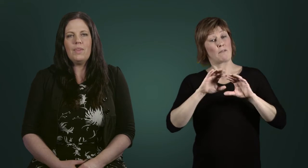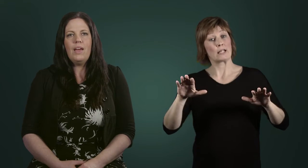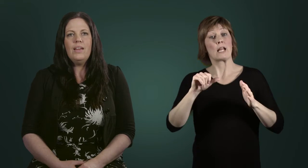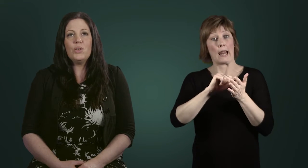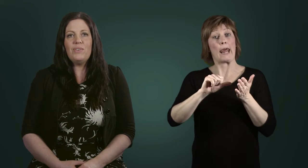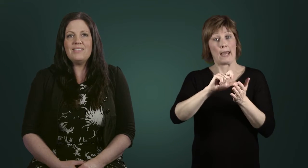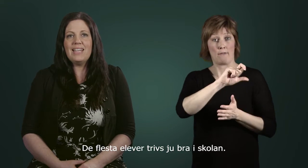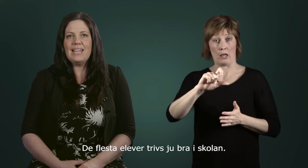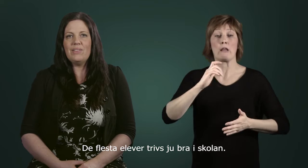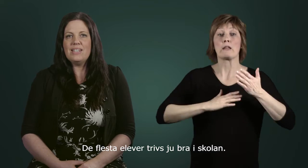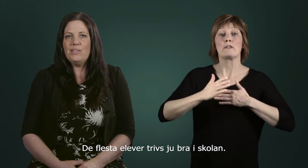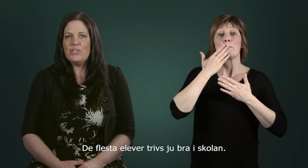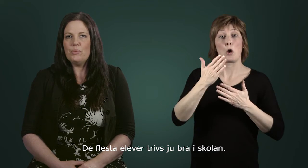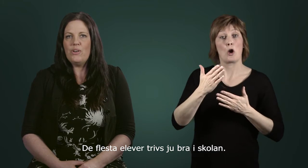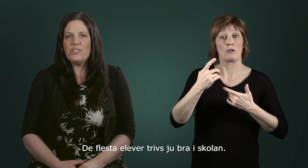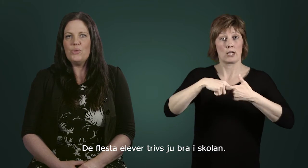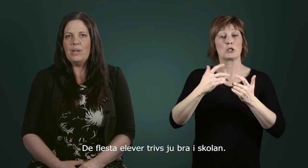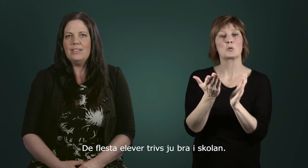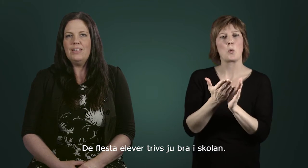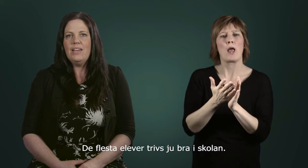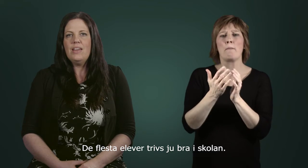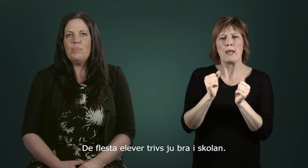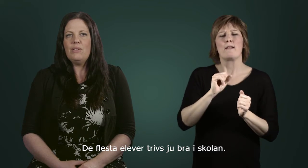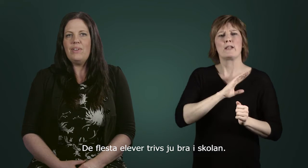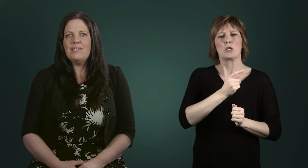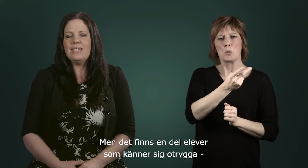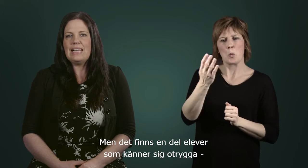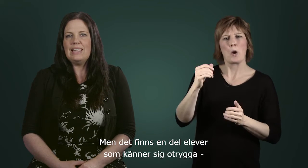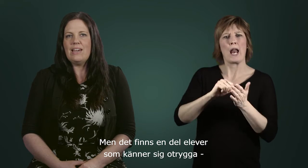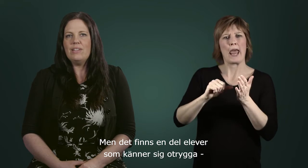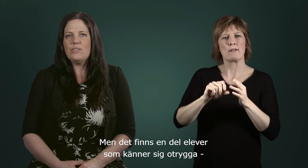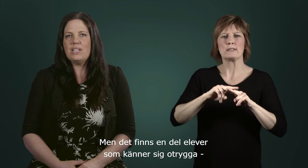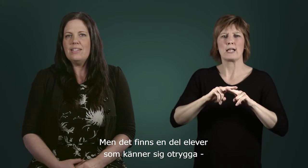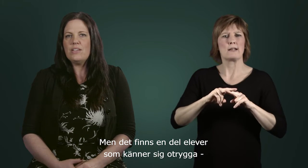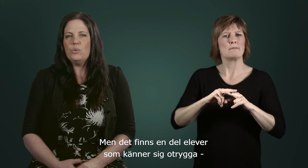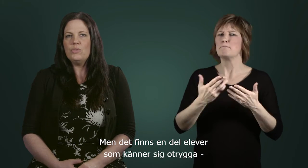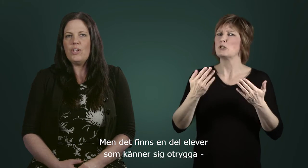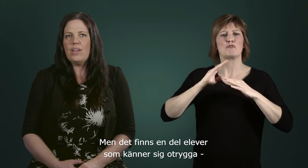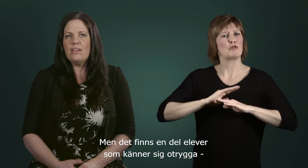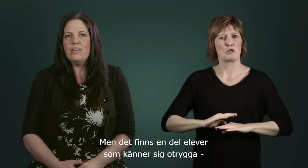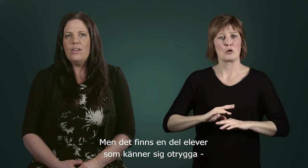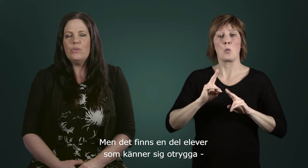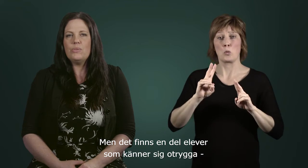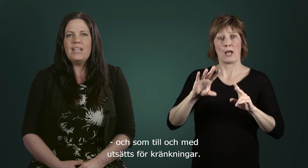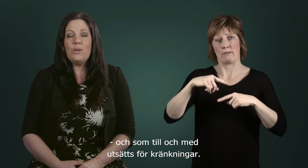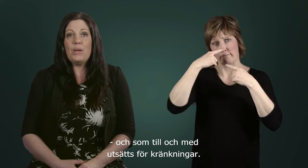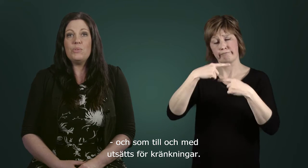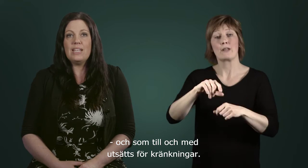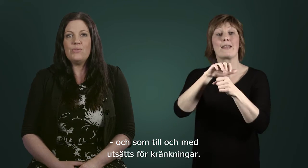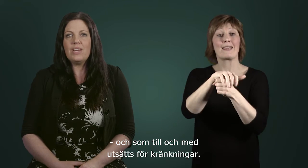De flesta elever trivs ju bra i skolan. Men det finns en del elever som känner sig otrygga och som till och med utsätts för